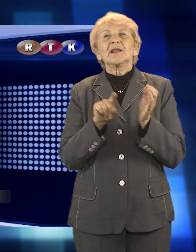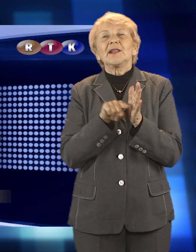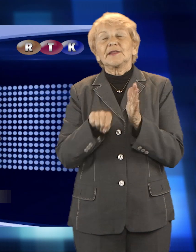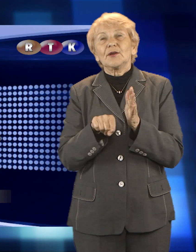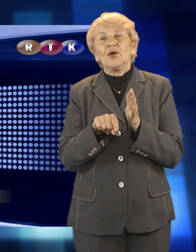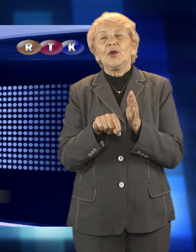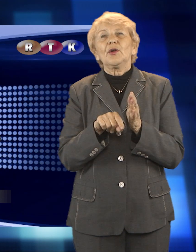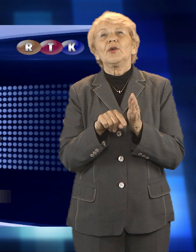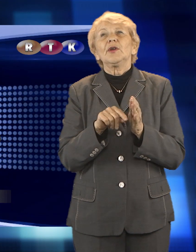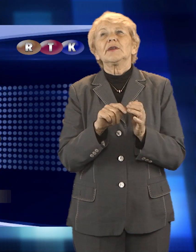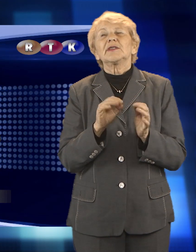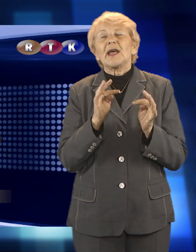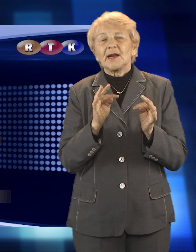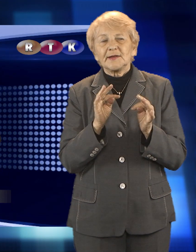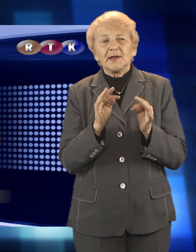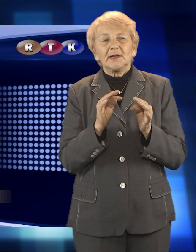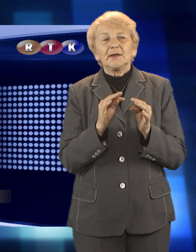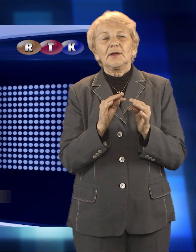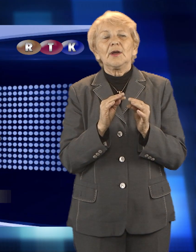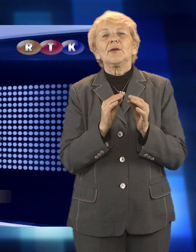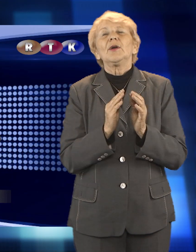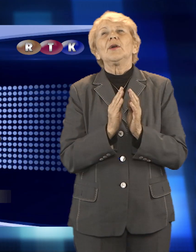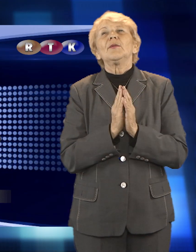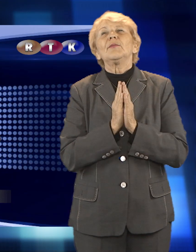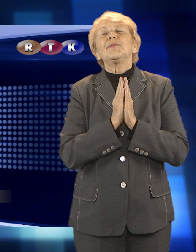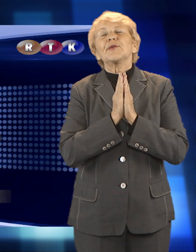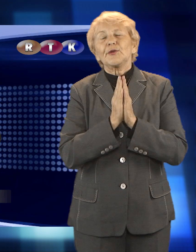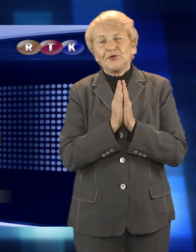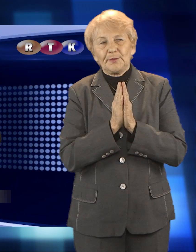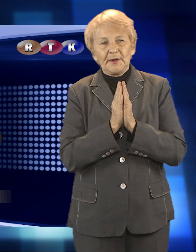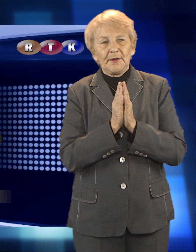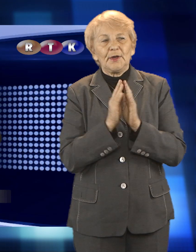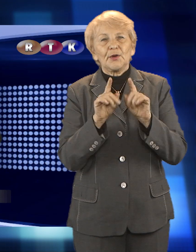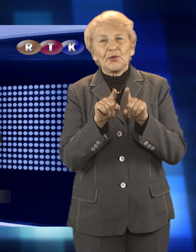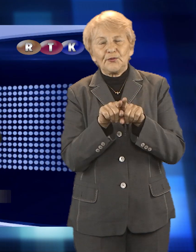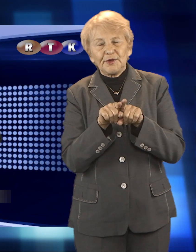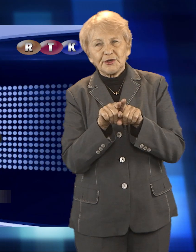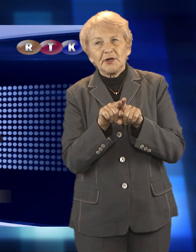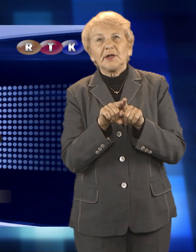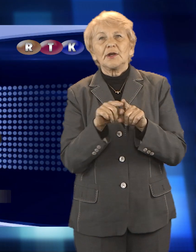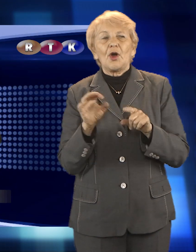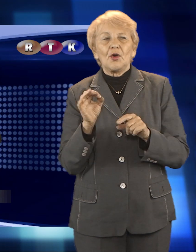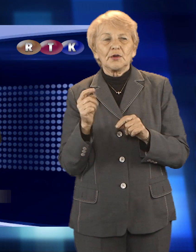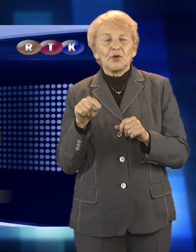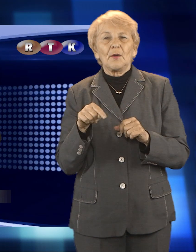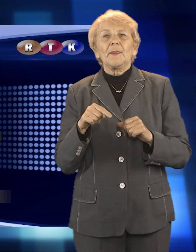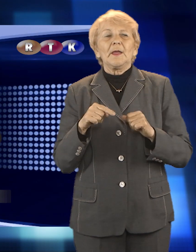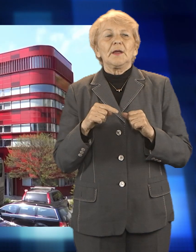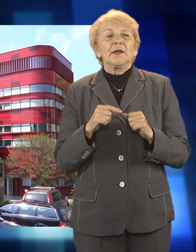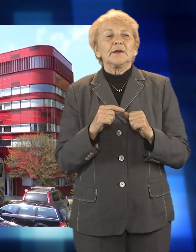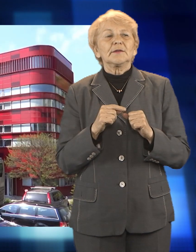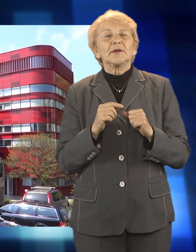i Krwiolecznictwa w Raciborzu wzywa dawców do regularnych wizyt. O szczegółach nowa dyrektor placówki Gizela Kowol.